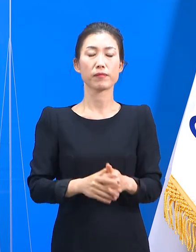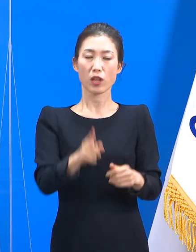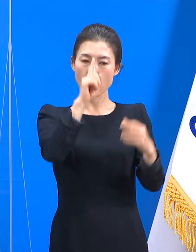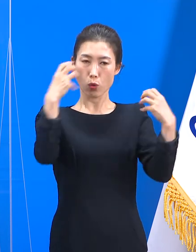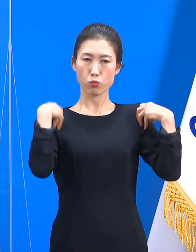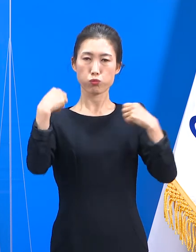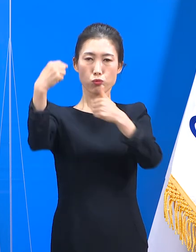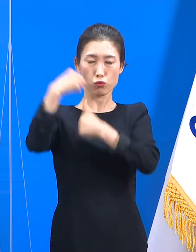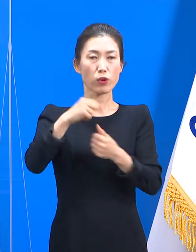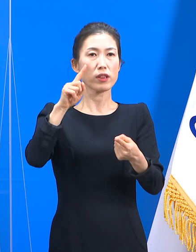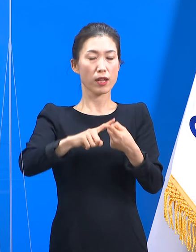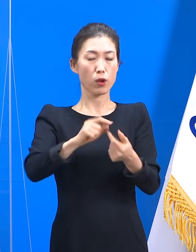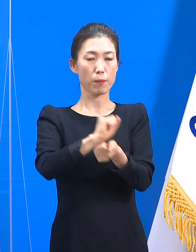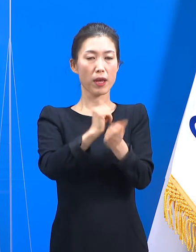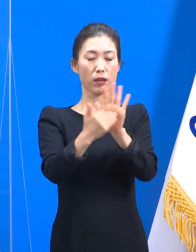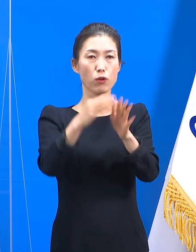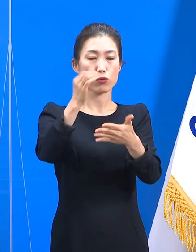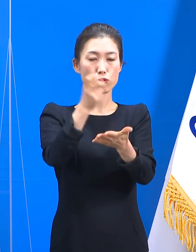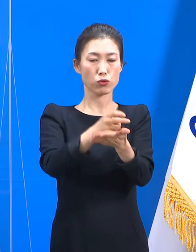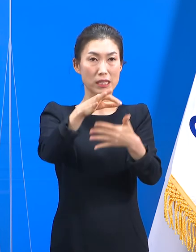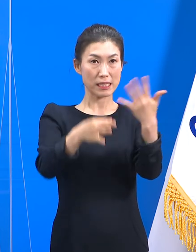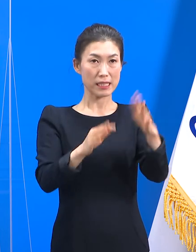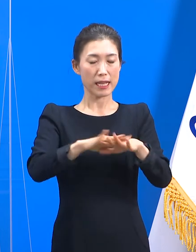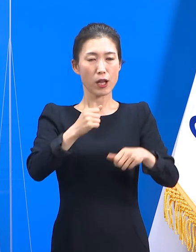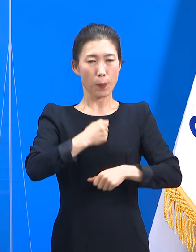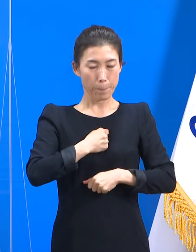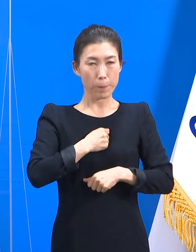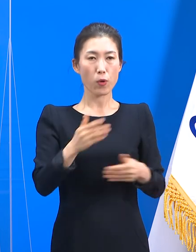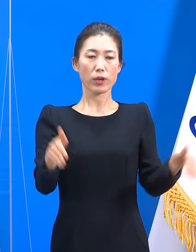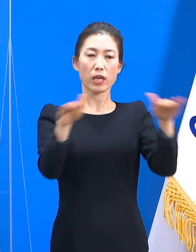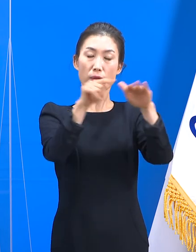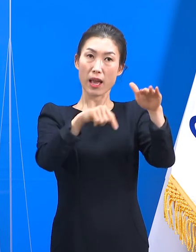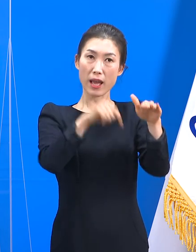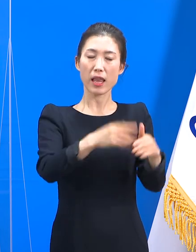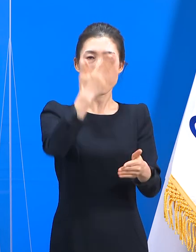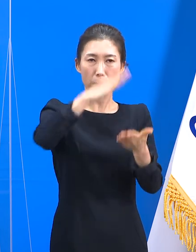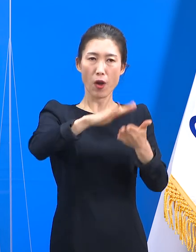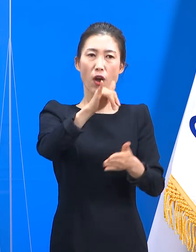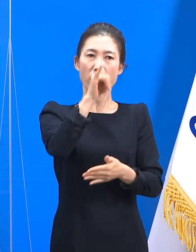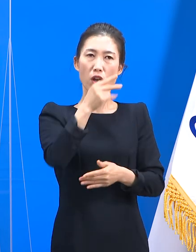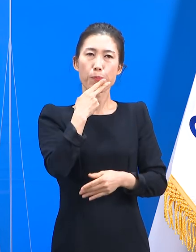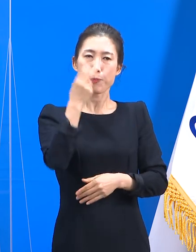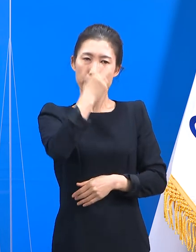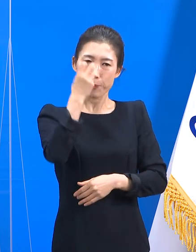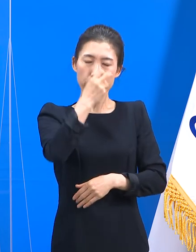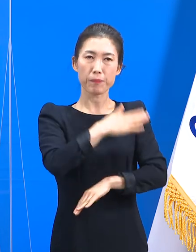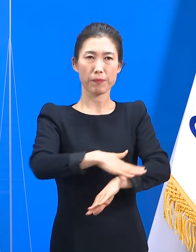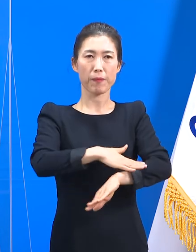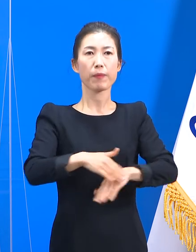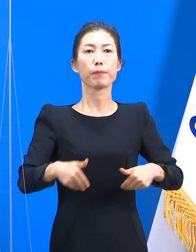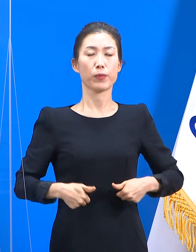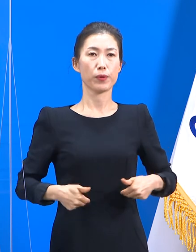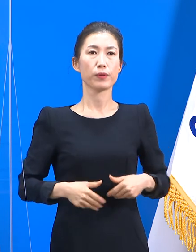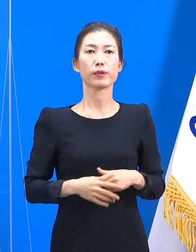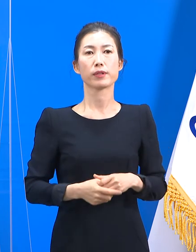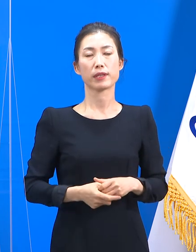지침에 따라 방역수칙을 준수하며 기관 내에서 유증상자 발생을 면밀히 살펴야 합니다.